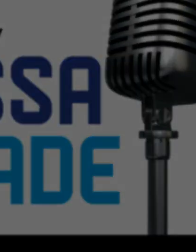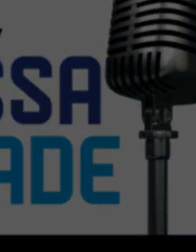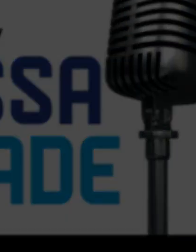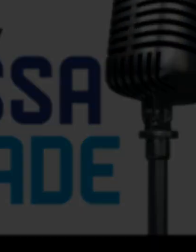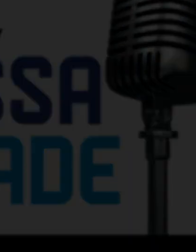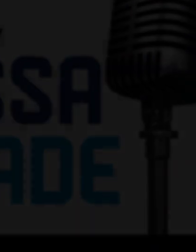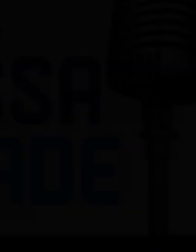Fica mais